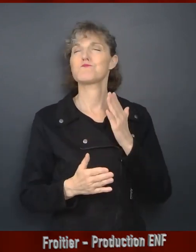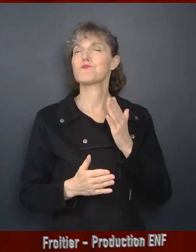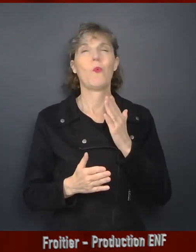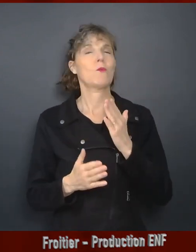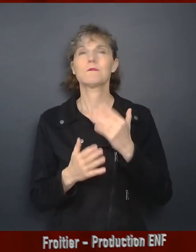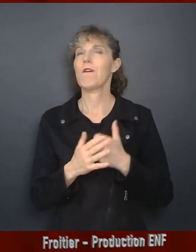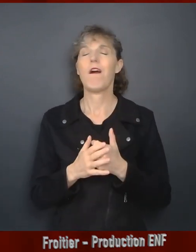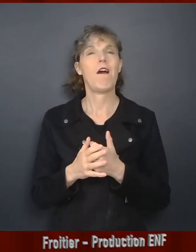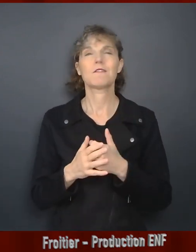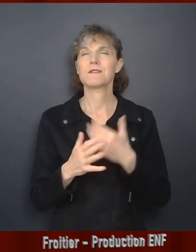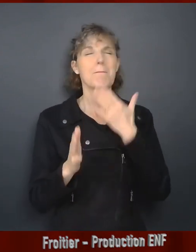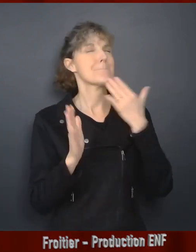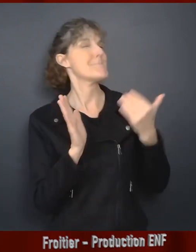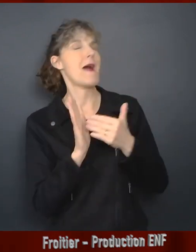de performer pour vous.